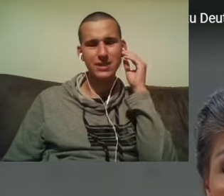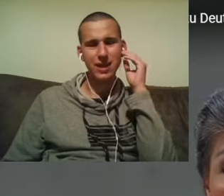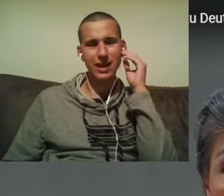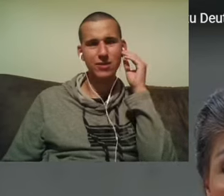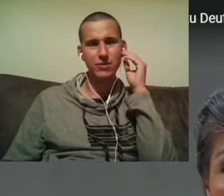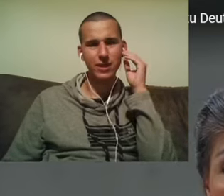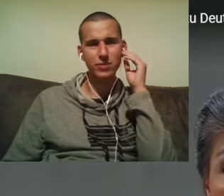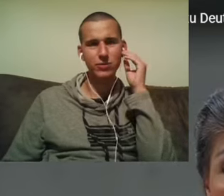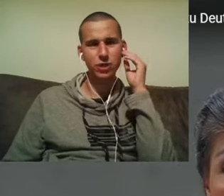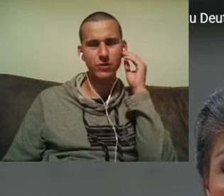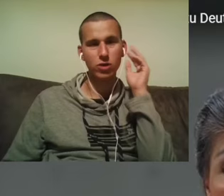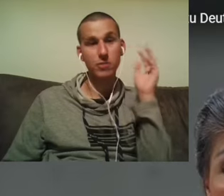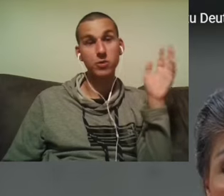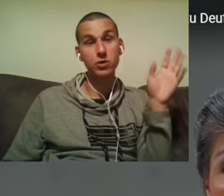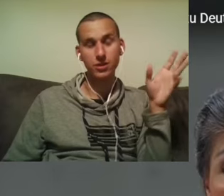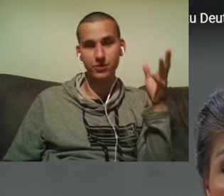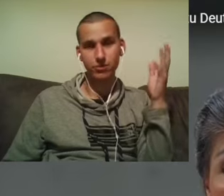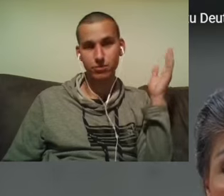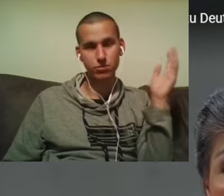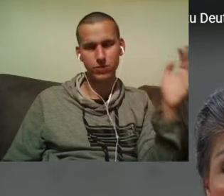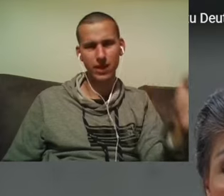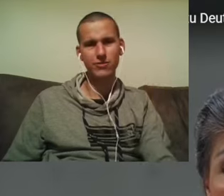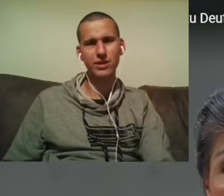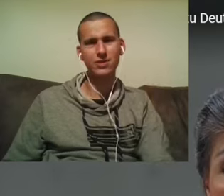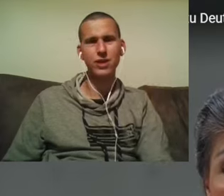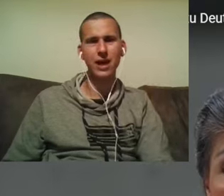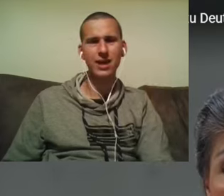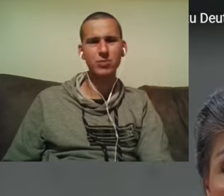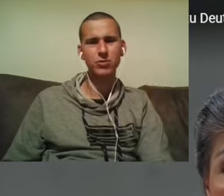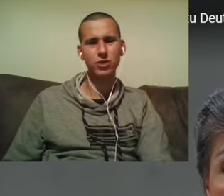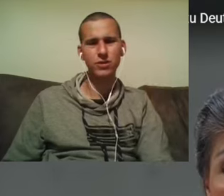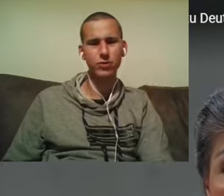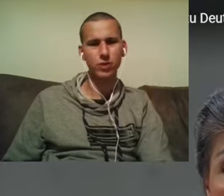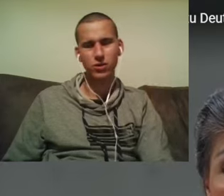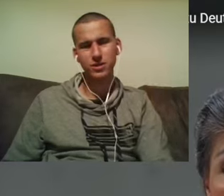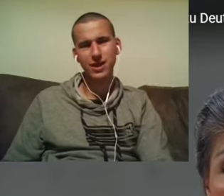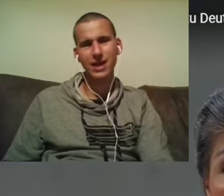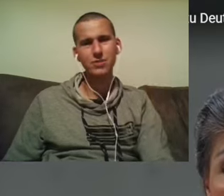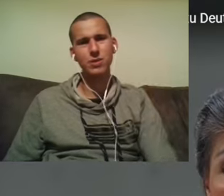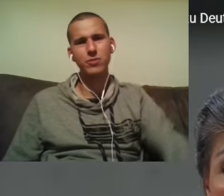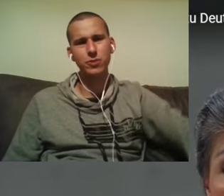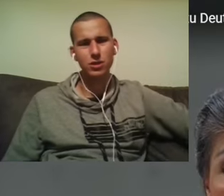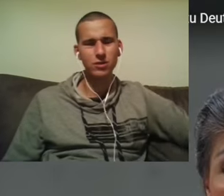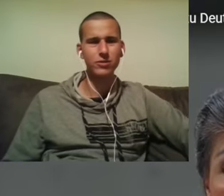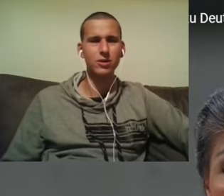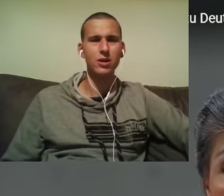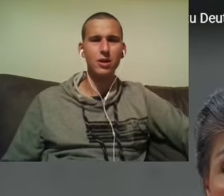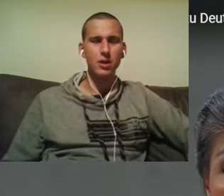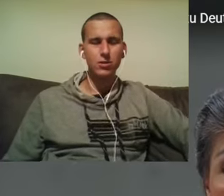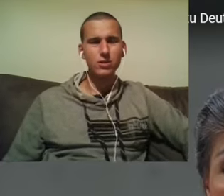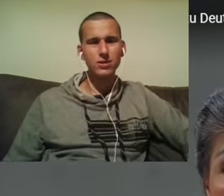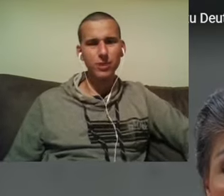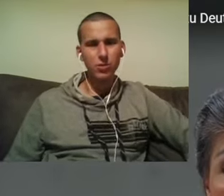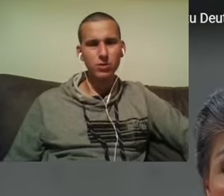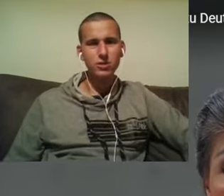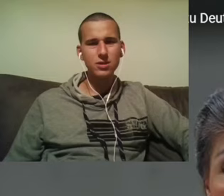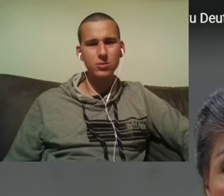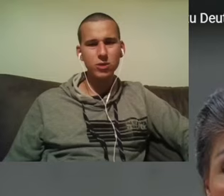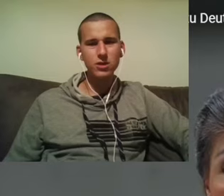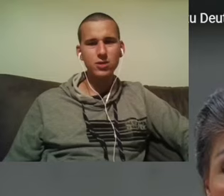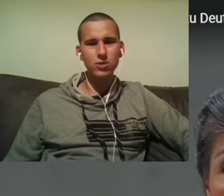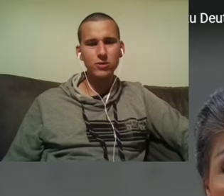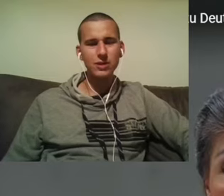wesentlich kleinere Flächen bewirtschaften oder man müsste die Flächen dort anders bewirtschaften oder könnte sie gar nicht mehr bewirtschaften. Und diese